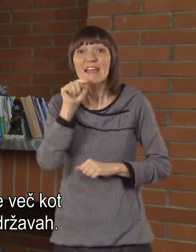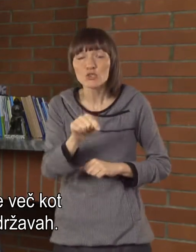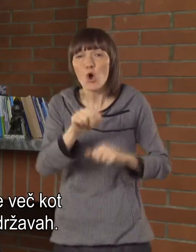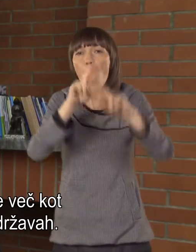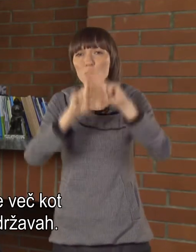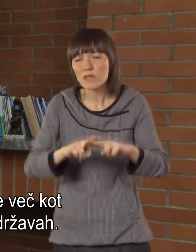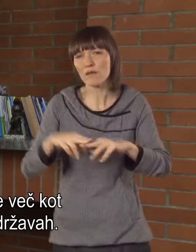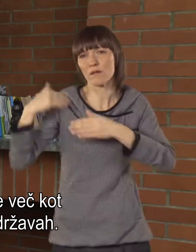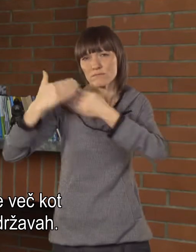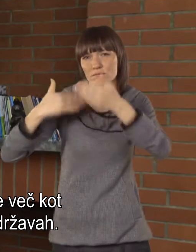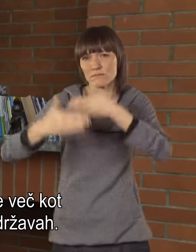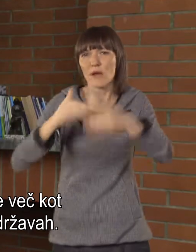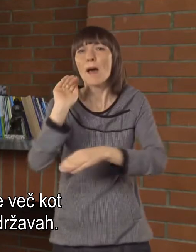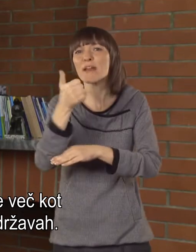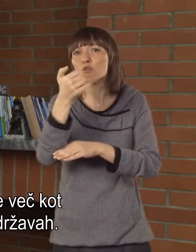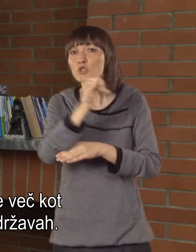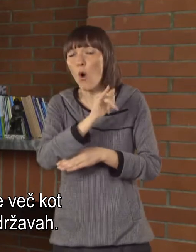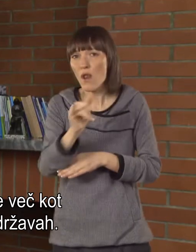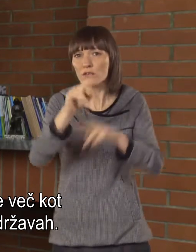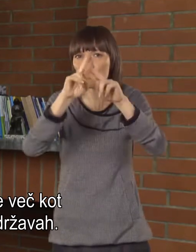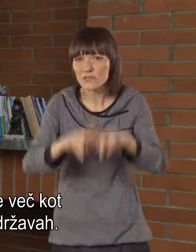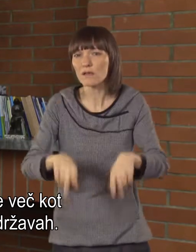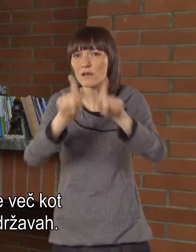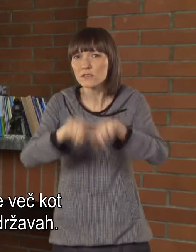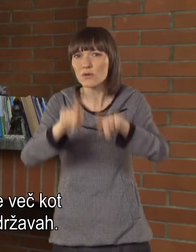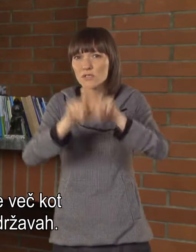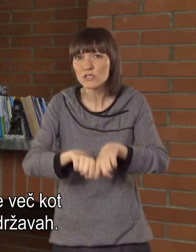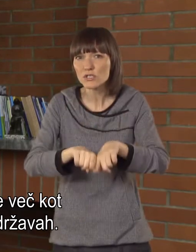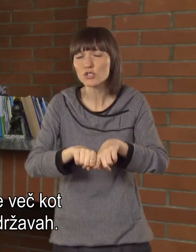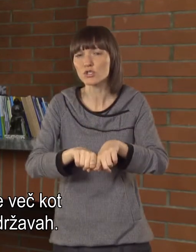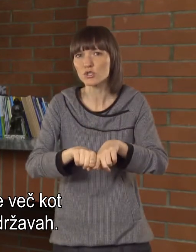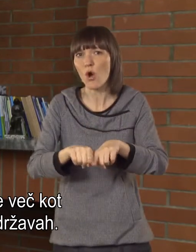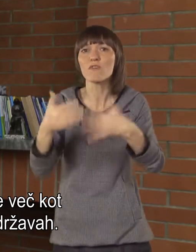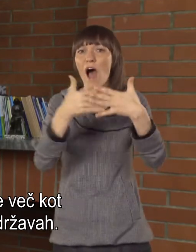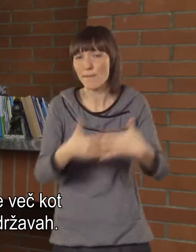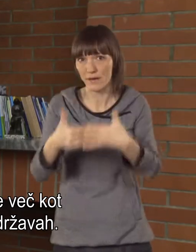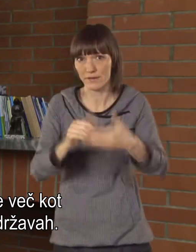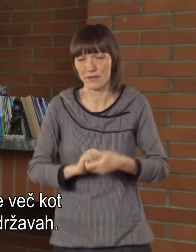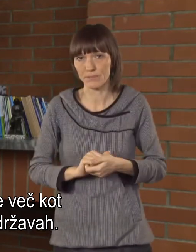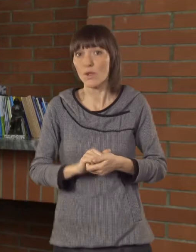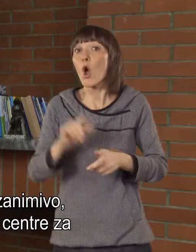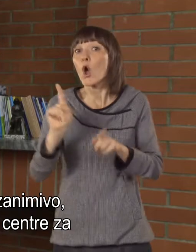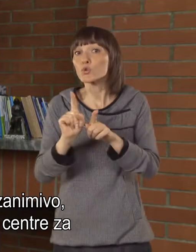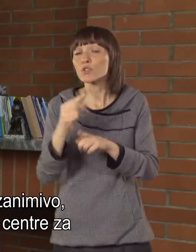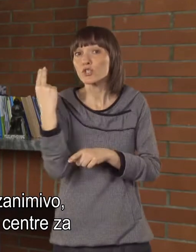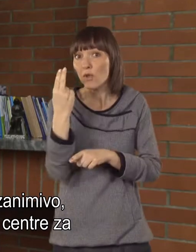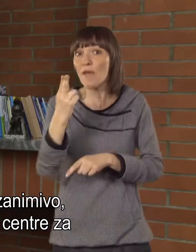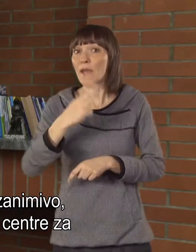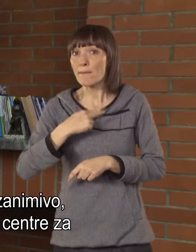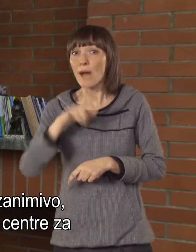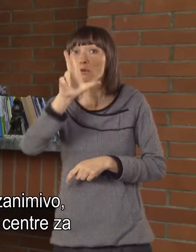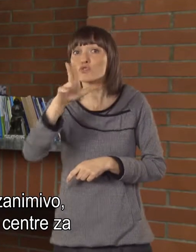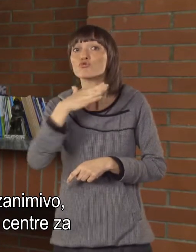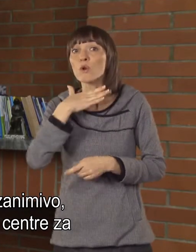te teze so ostale še več kot sto let v rečnih državah. Tudi v Sloveniji je zelo